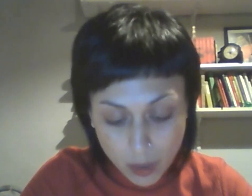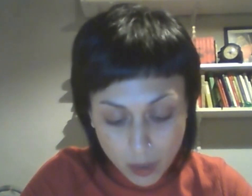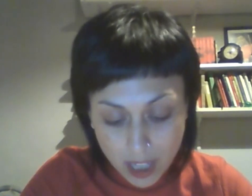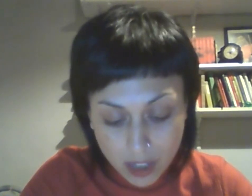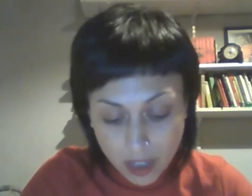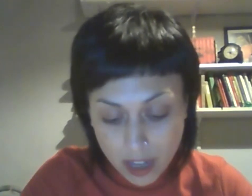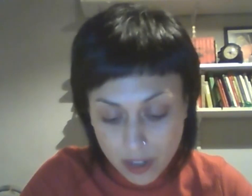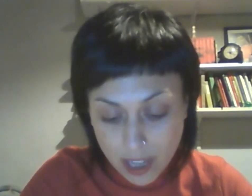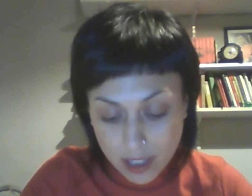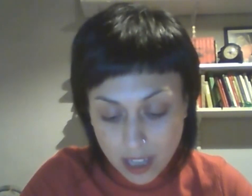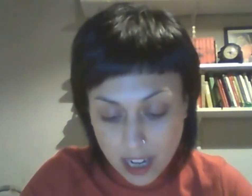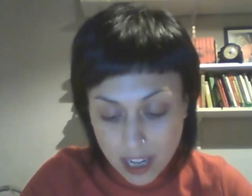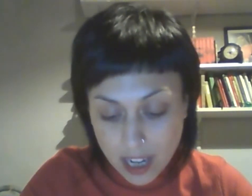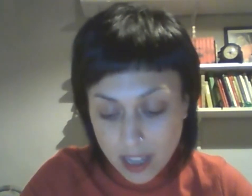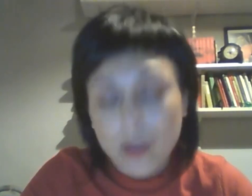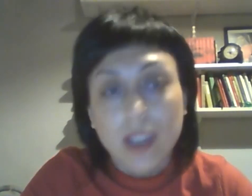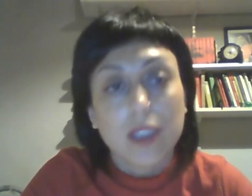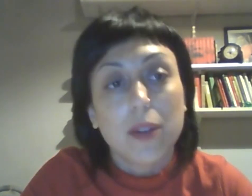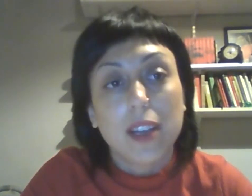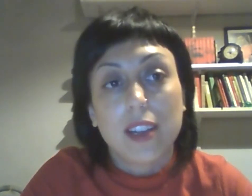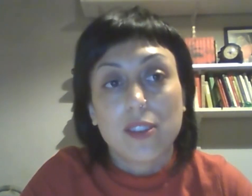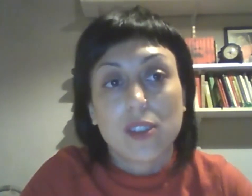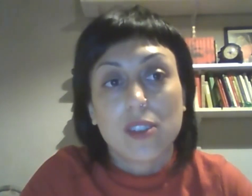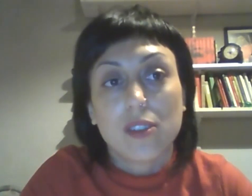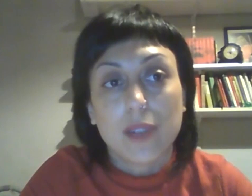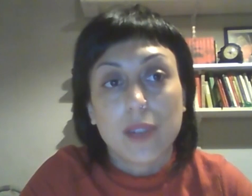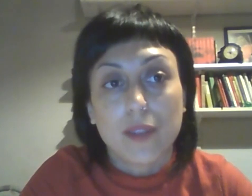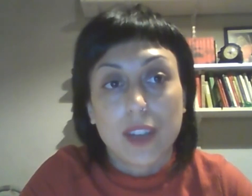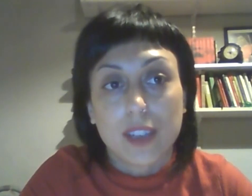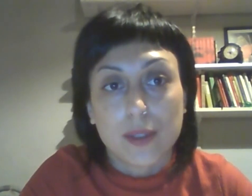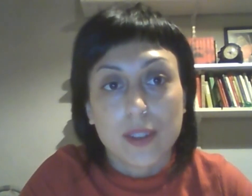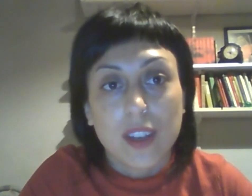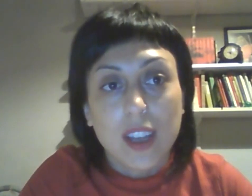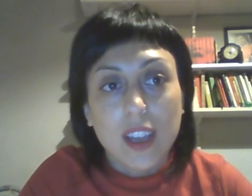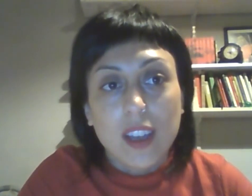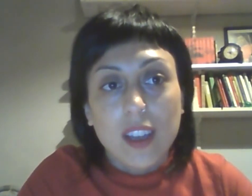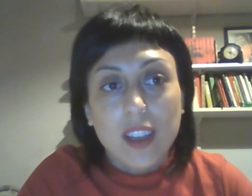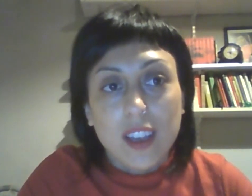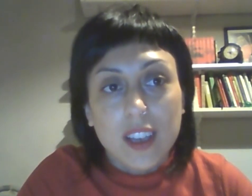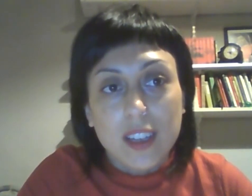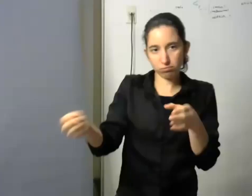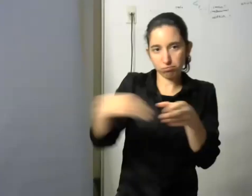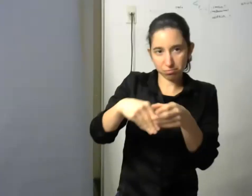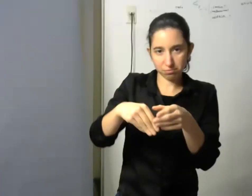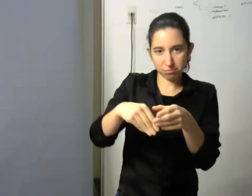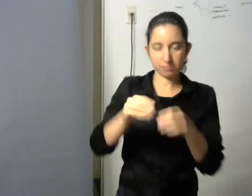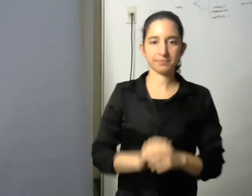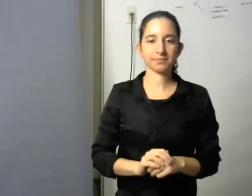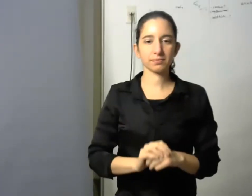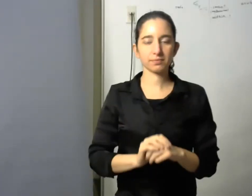y coordinadora del área educativa de la asociación civil Tiflonexos queremos agradecerle a la